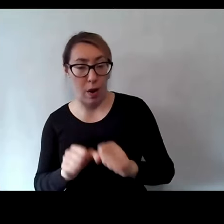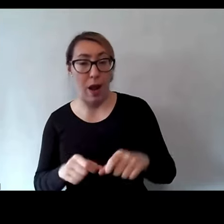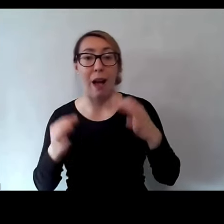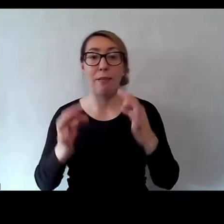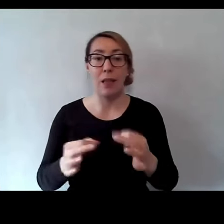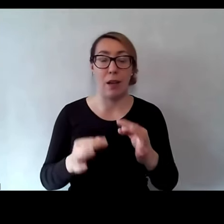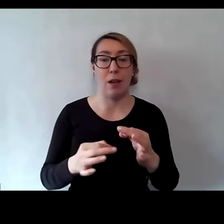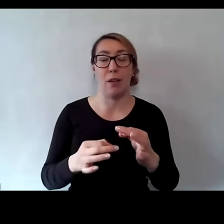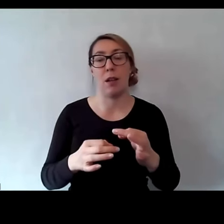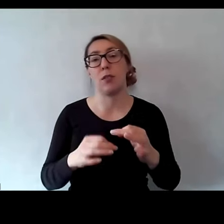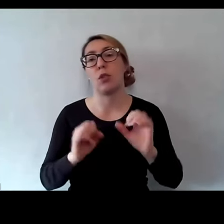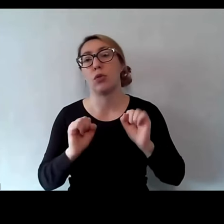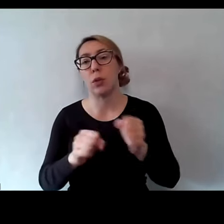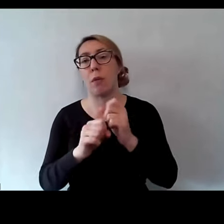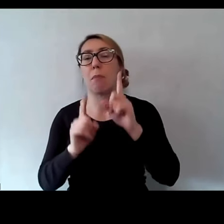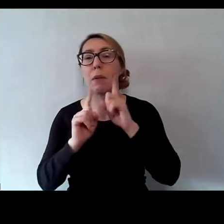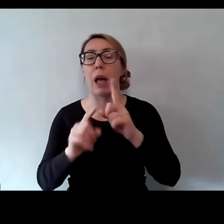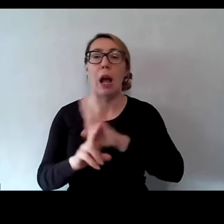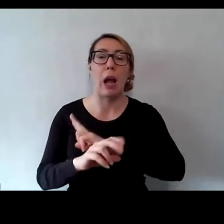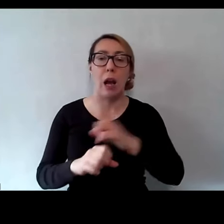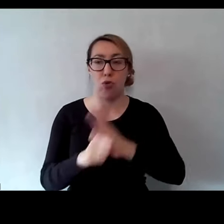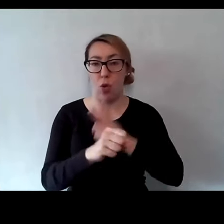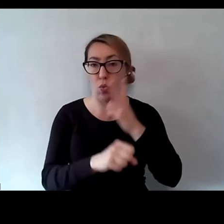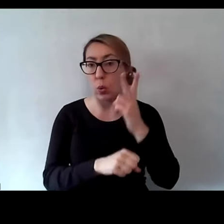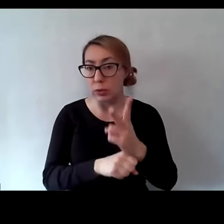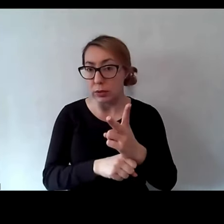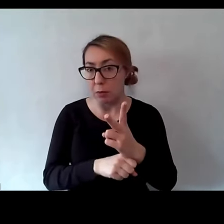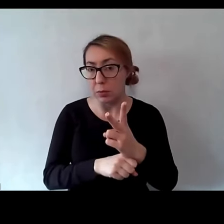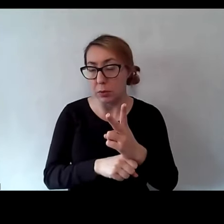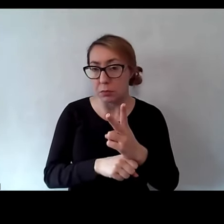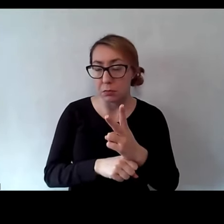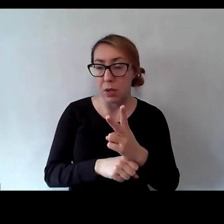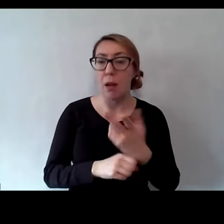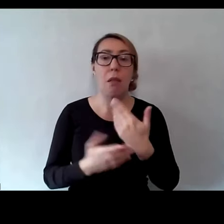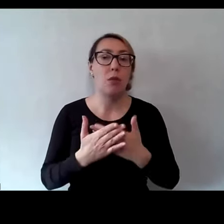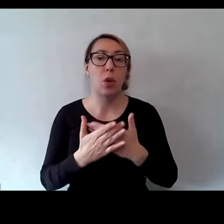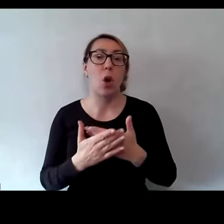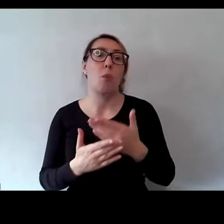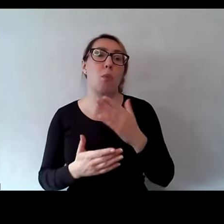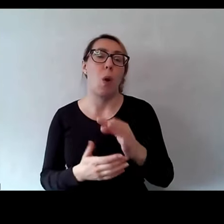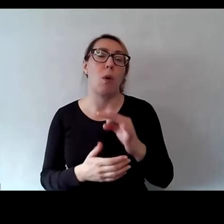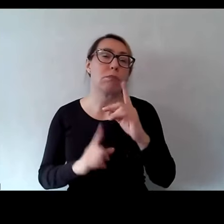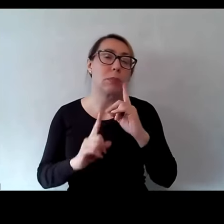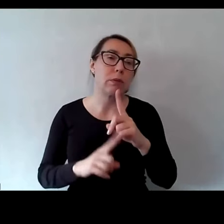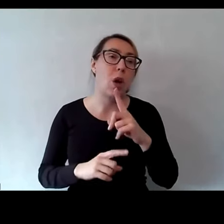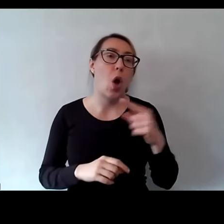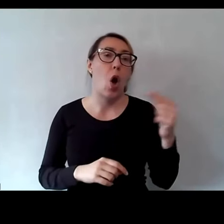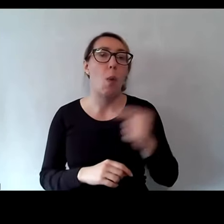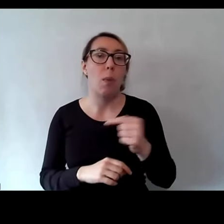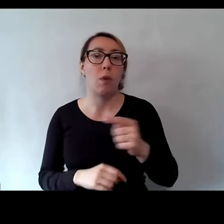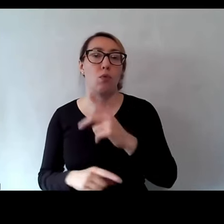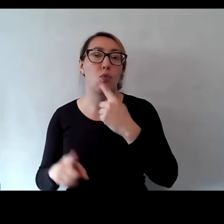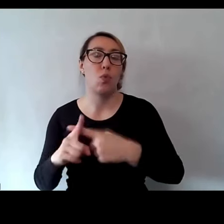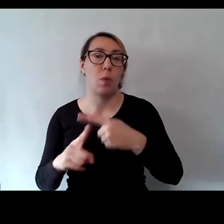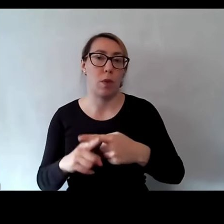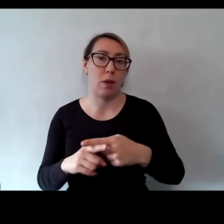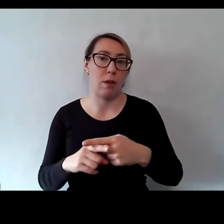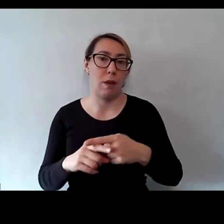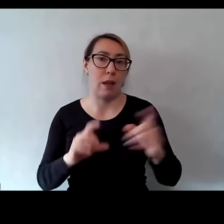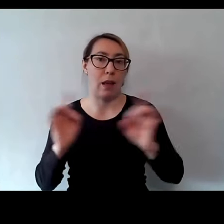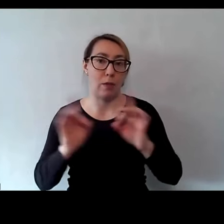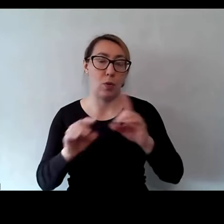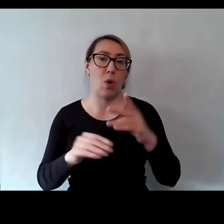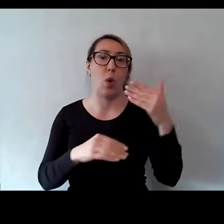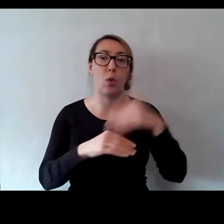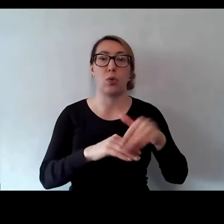w obszarze każdej niemalże dostępności, dlatego że takim obowiązkiem niemalże członków Towarzystwa GES jest ukończenie